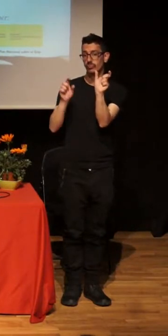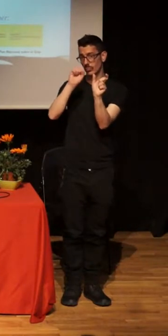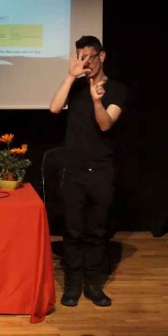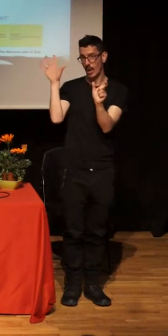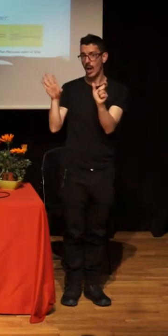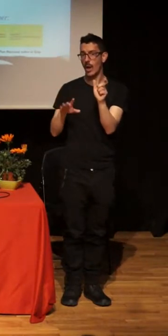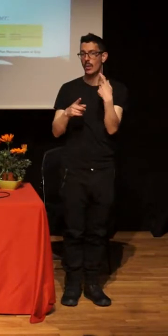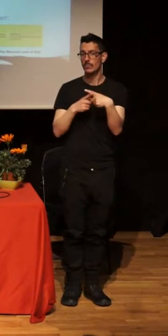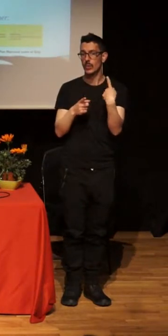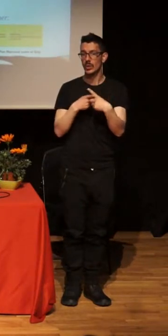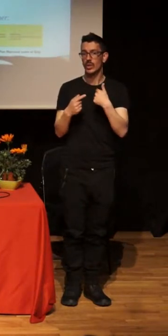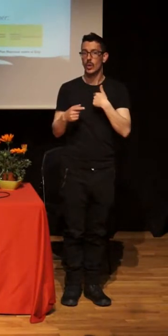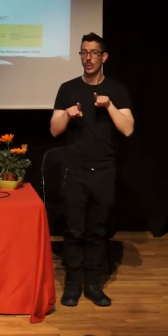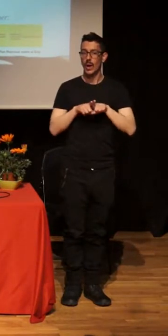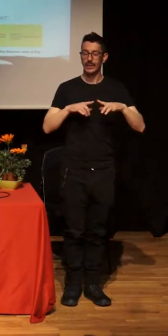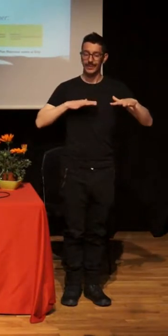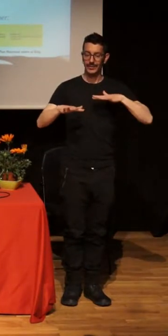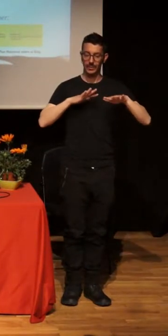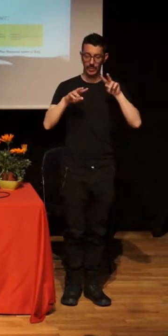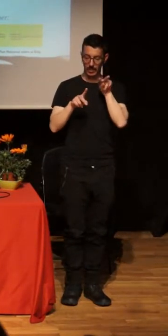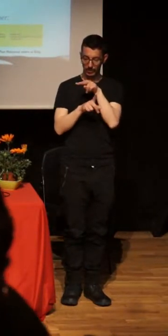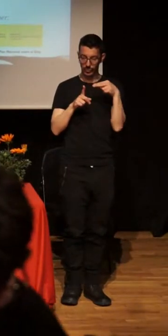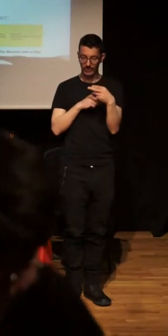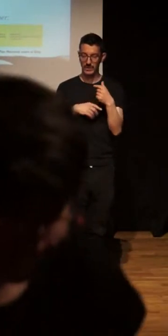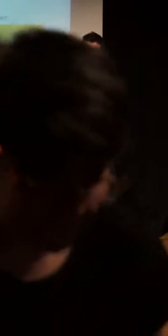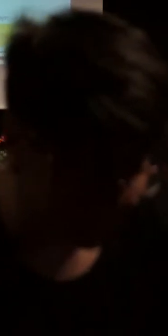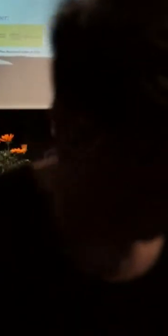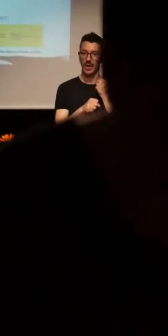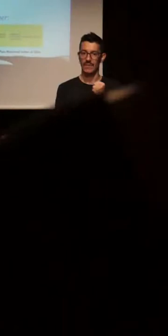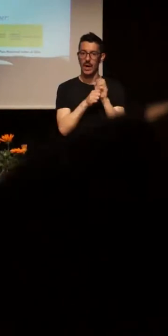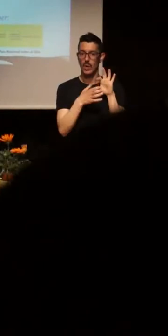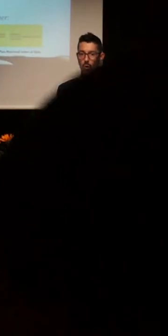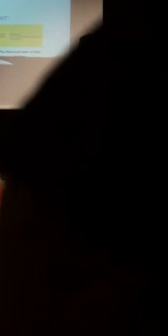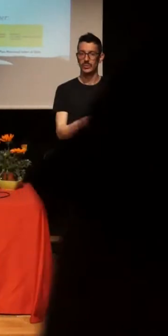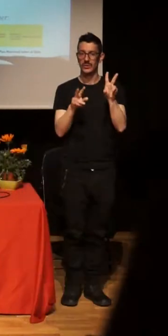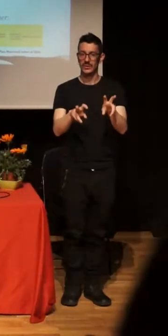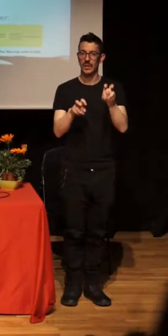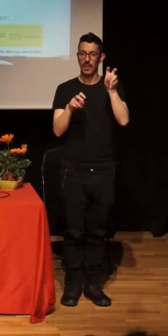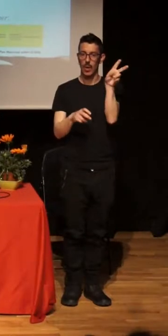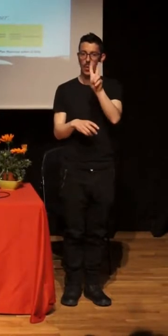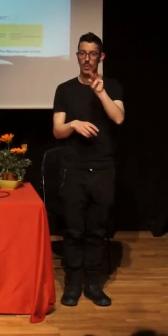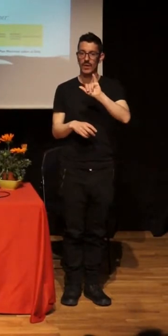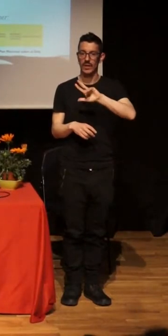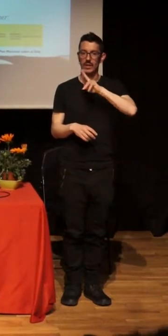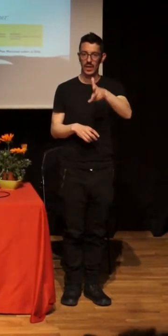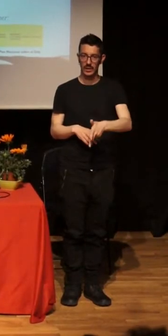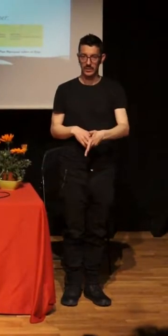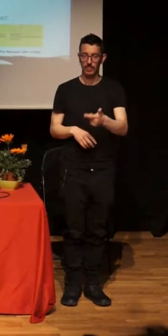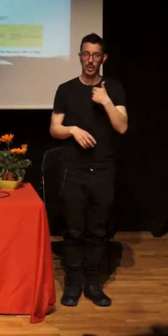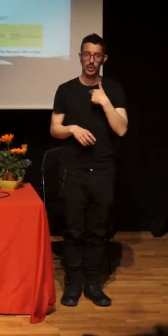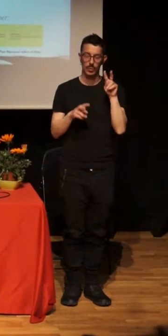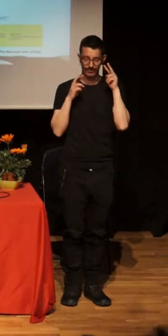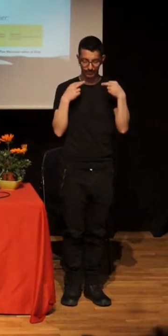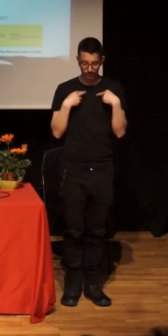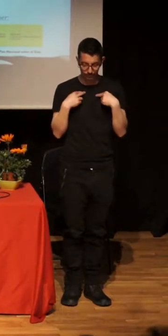as activist is from the VIH, it is to say, possibly I can question, or I have questioned many of the questions,